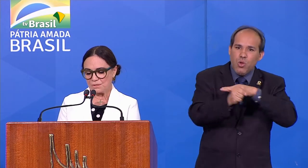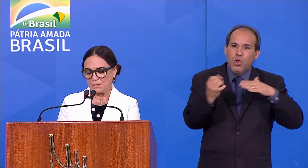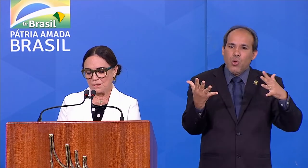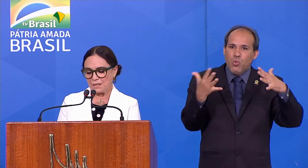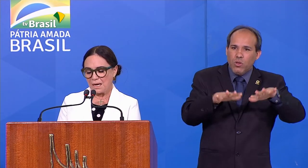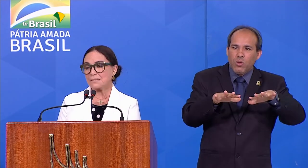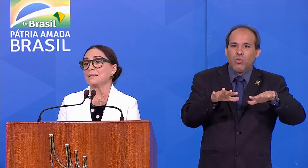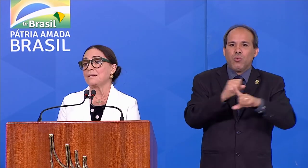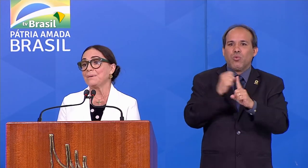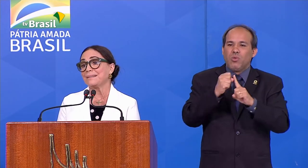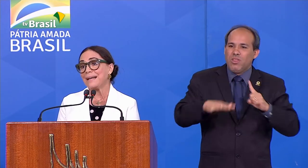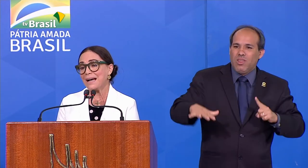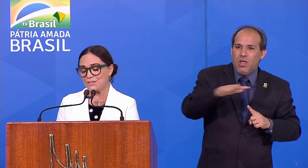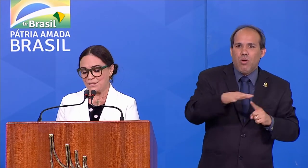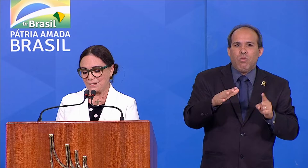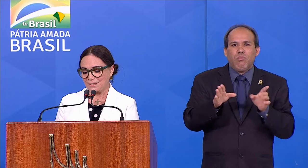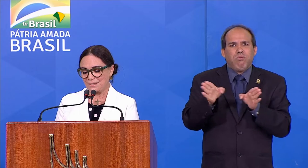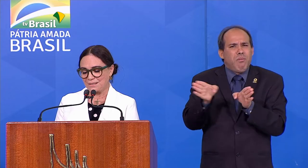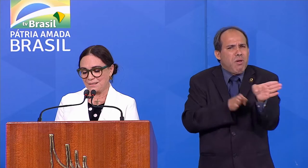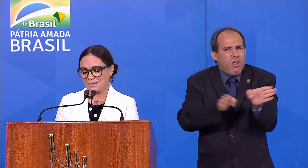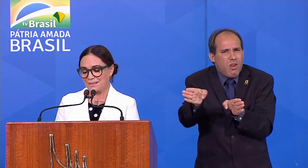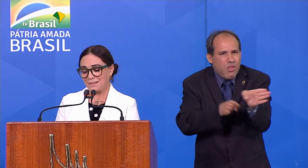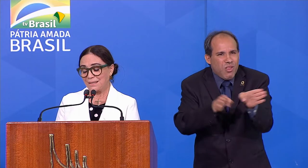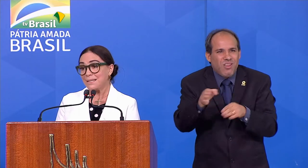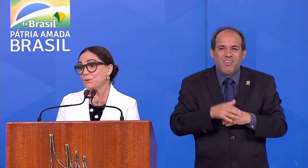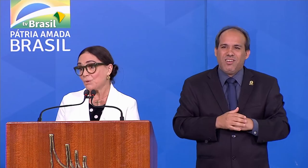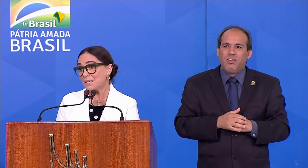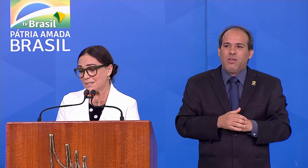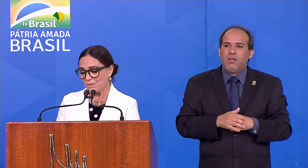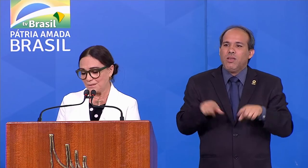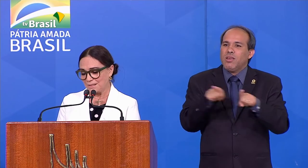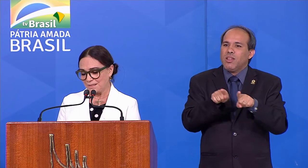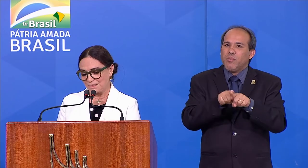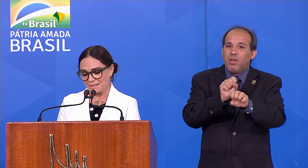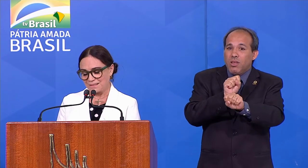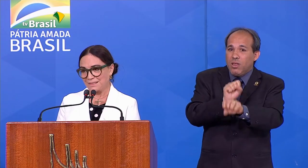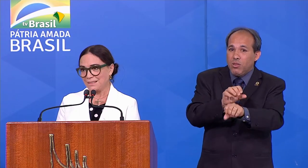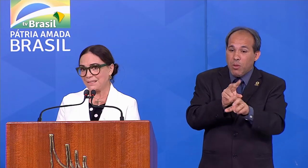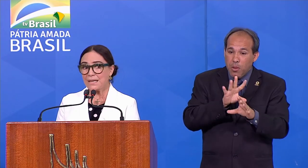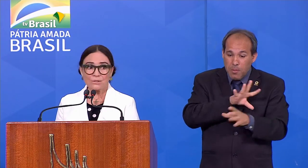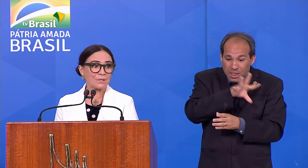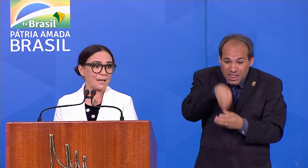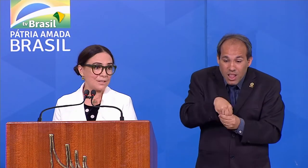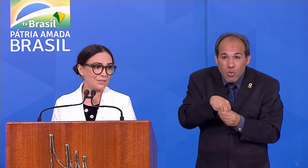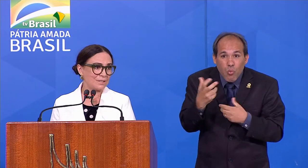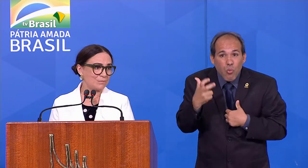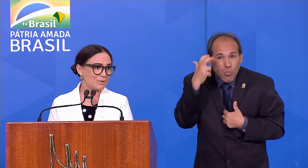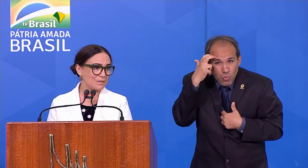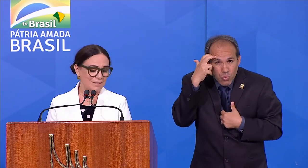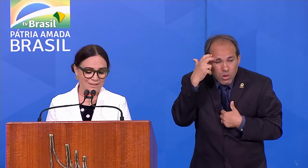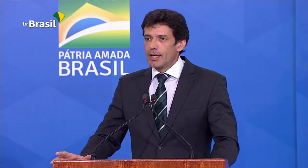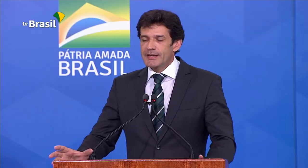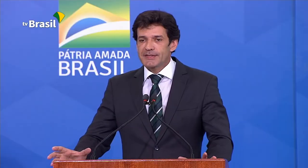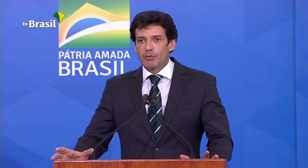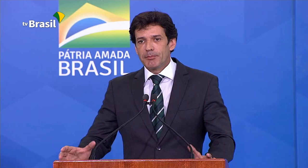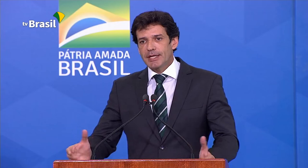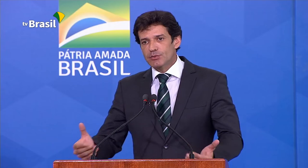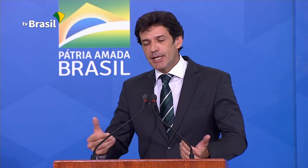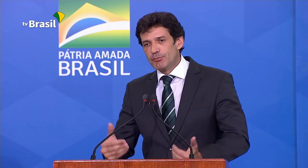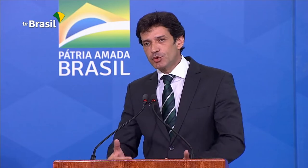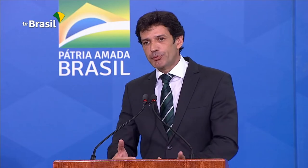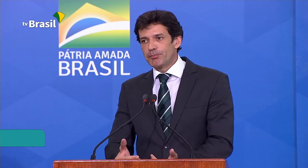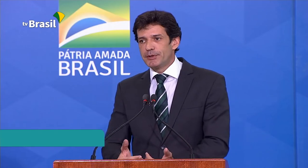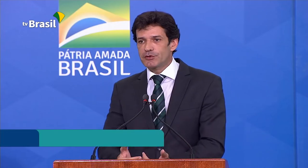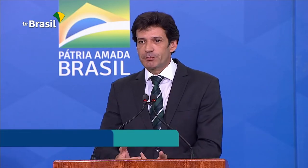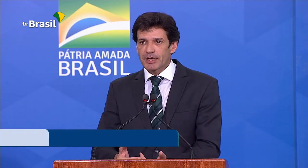impostos, acessibilidade e educação. E é nisso que acreditamos. Esse